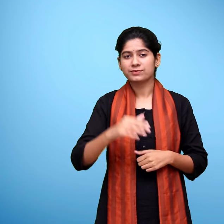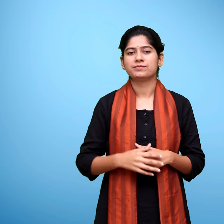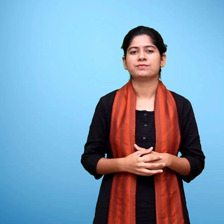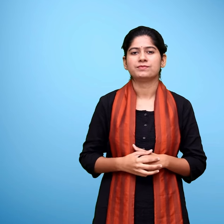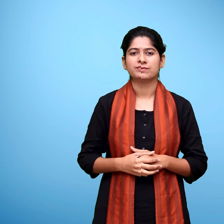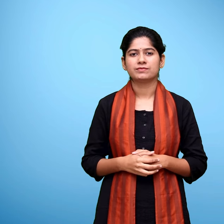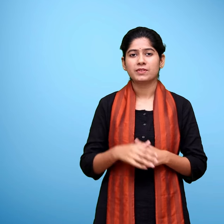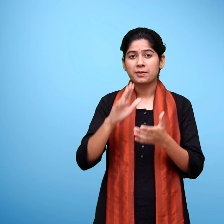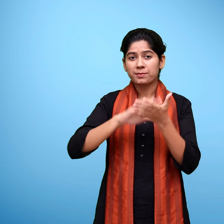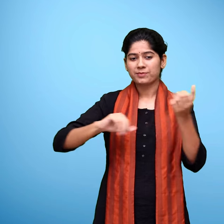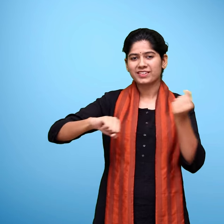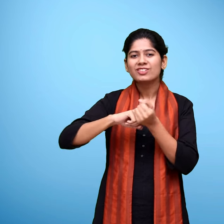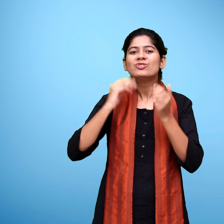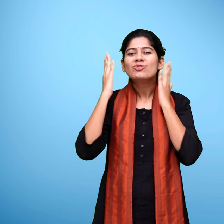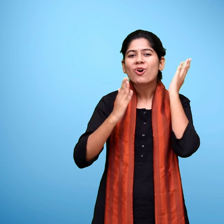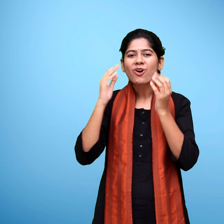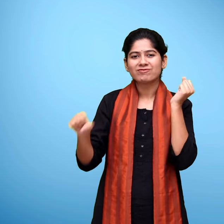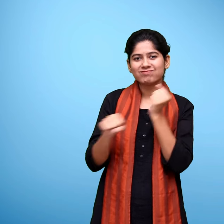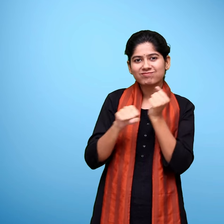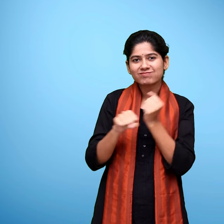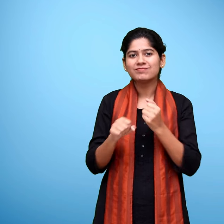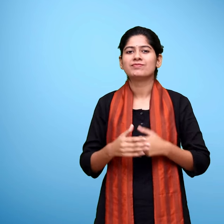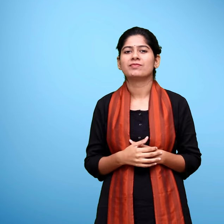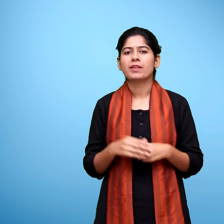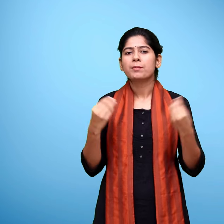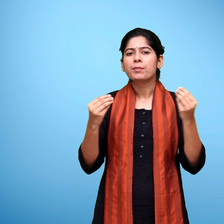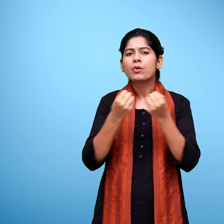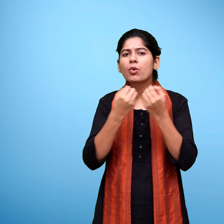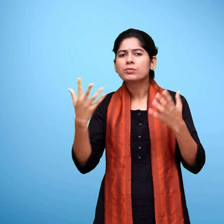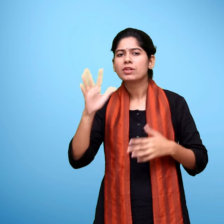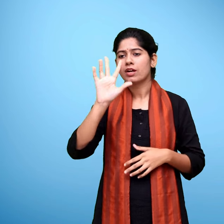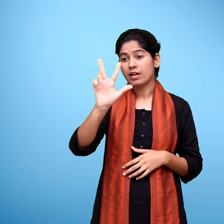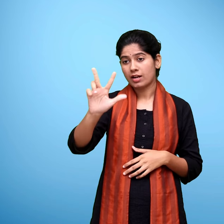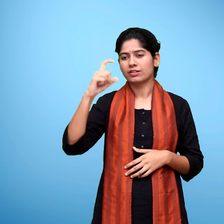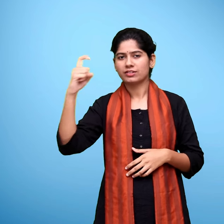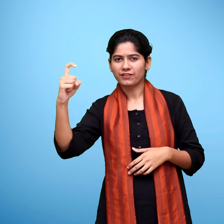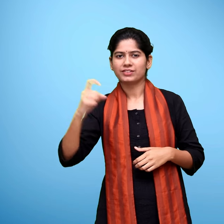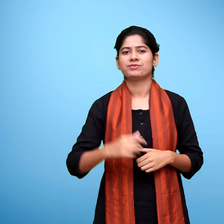होली प्रिष्ठ सतासी